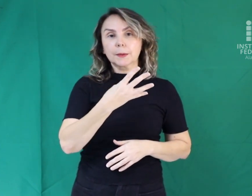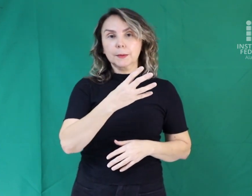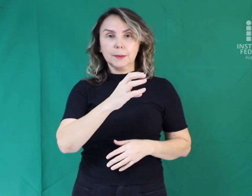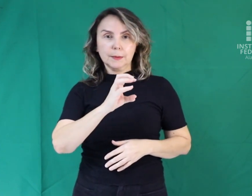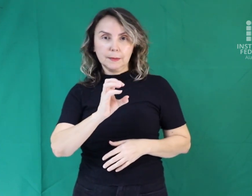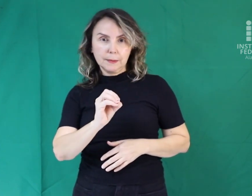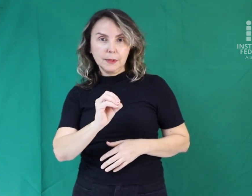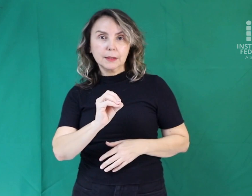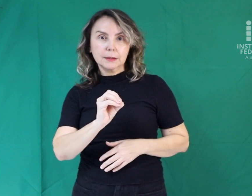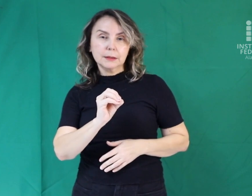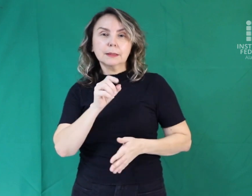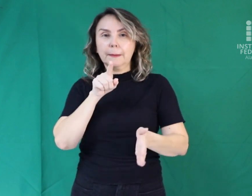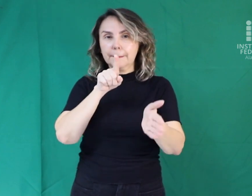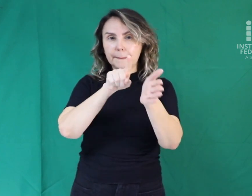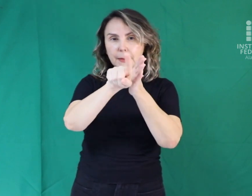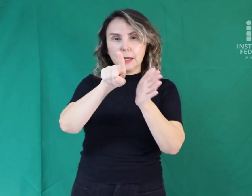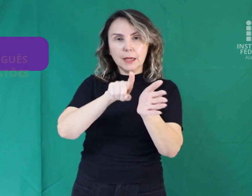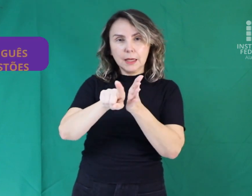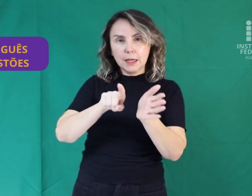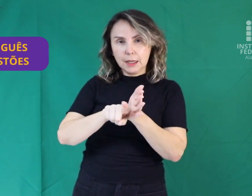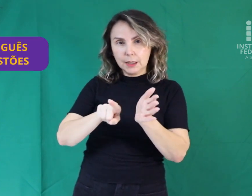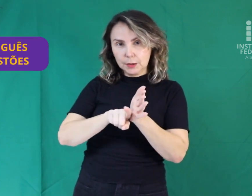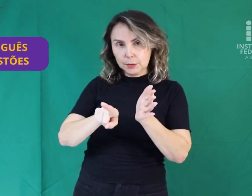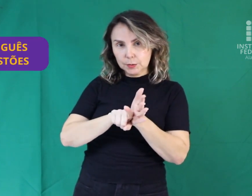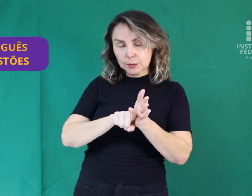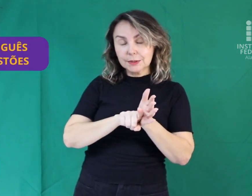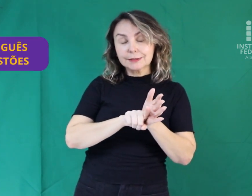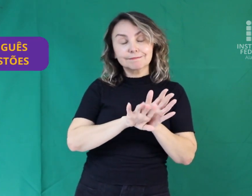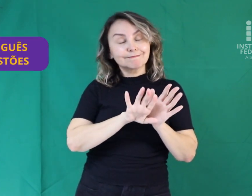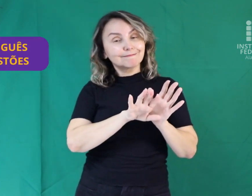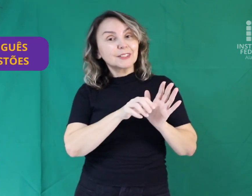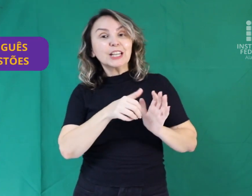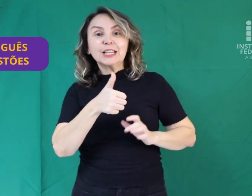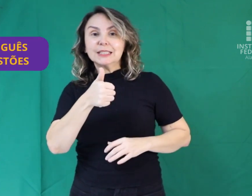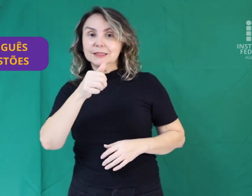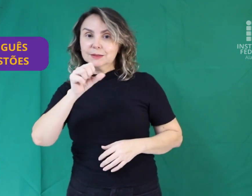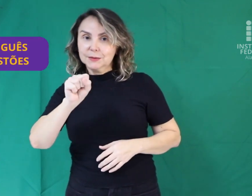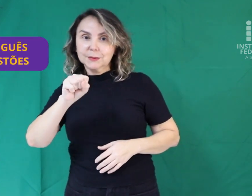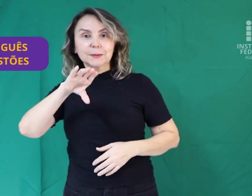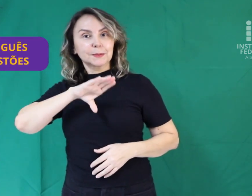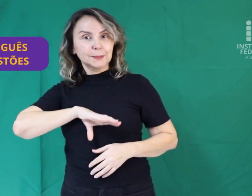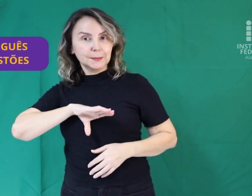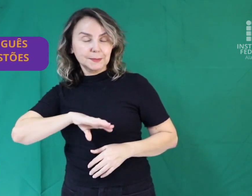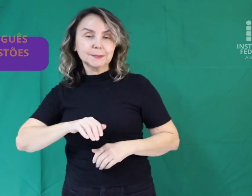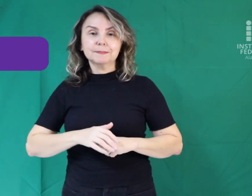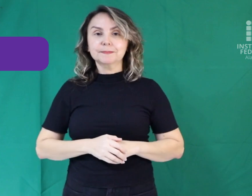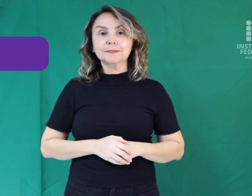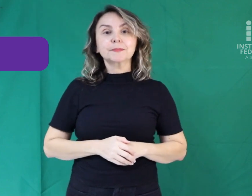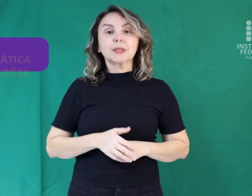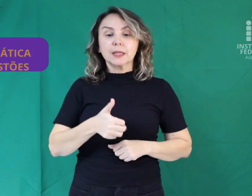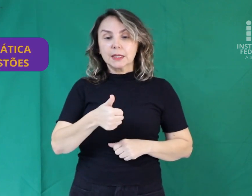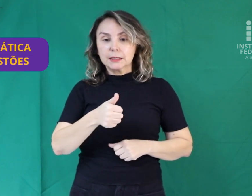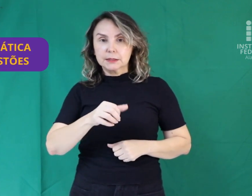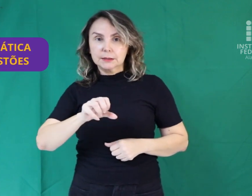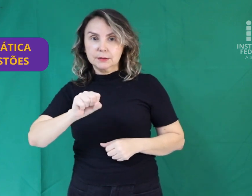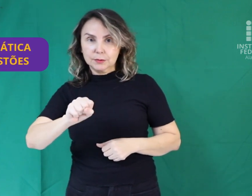40 questões, sendo 18 de português, 18 de